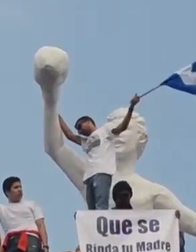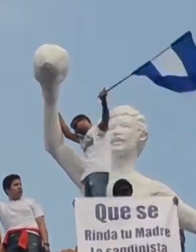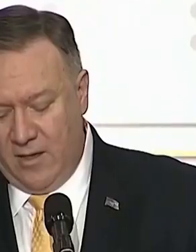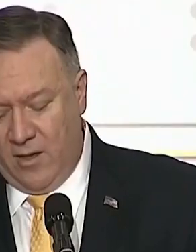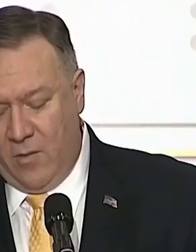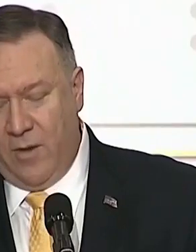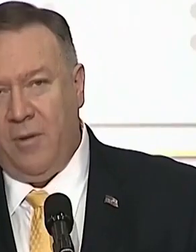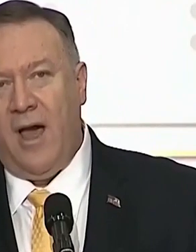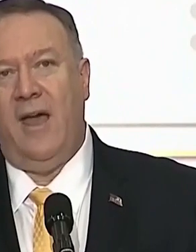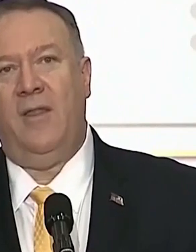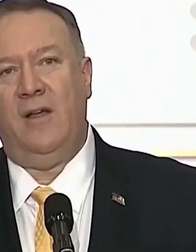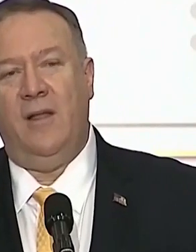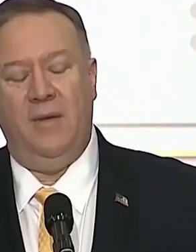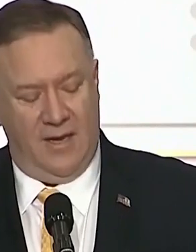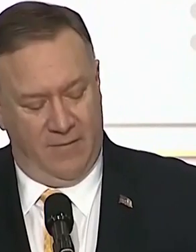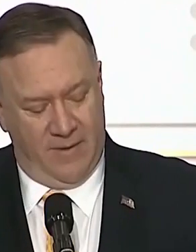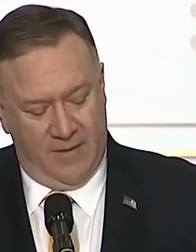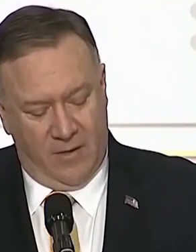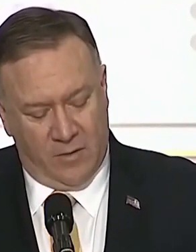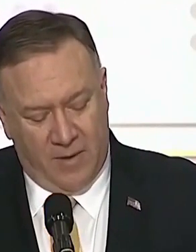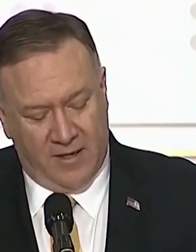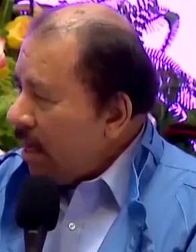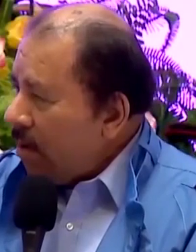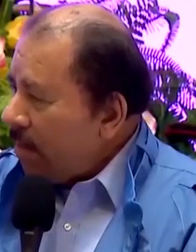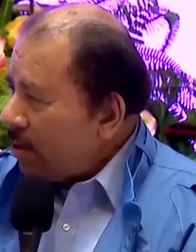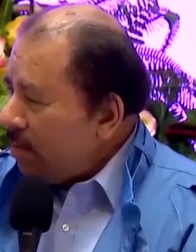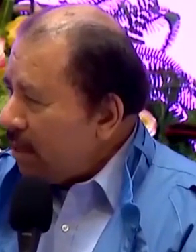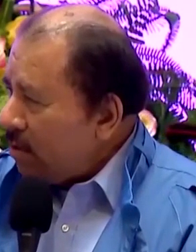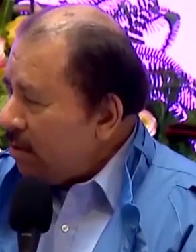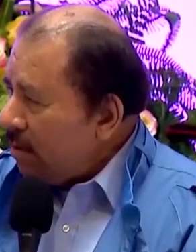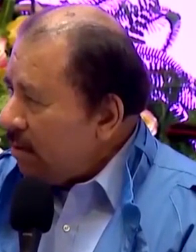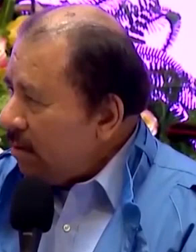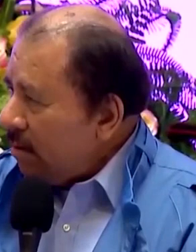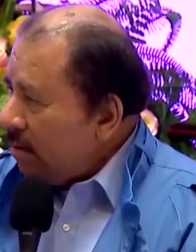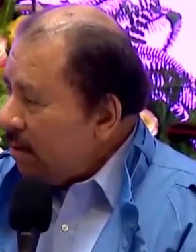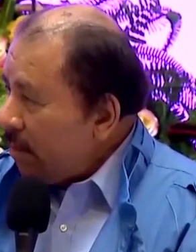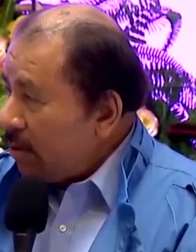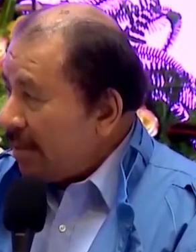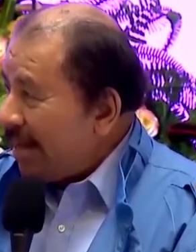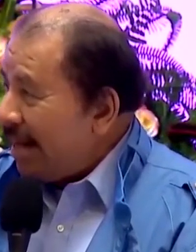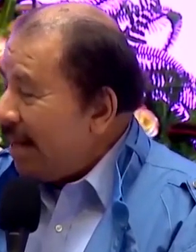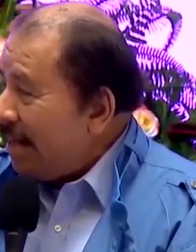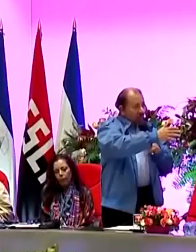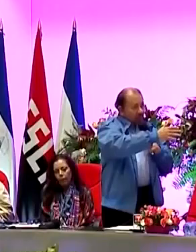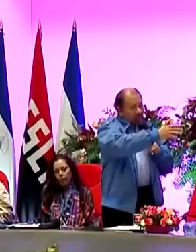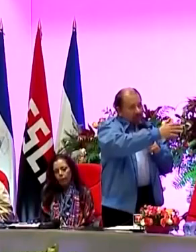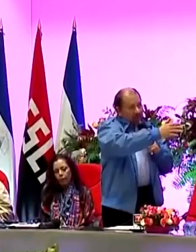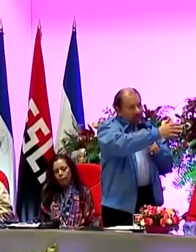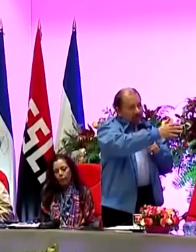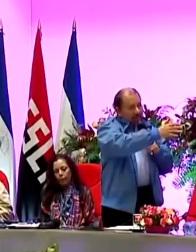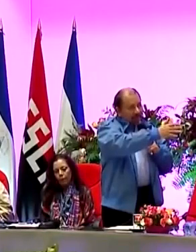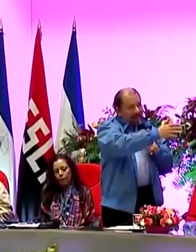Nicaragua. Hoy, instamos al régimen de Ortega para que pare la represión, restaure las libertades